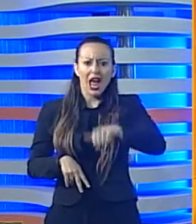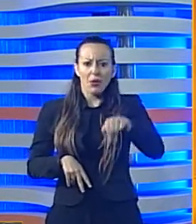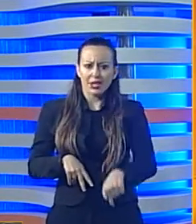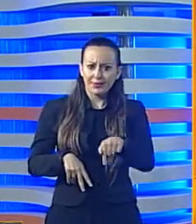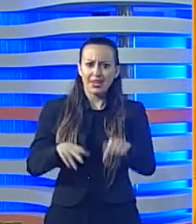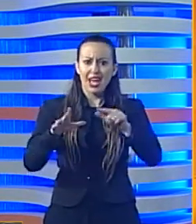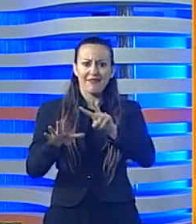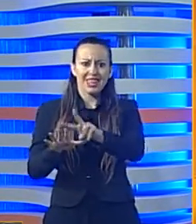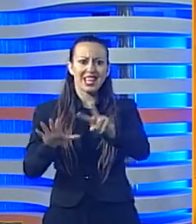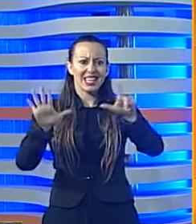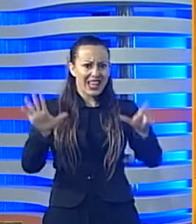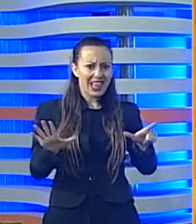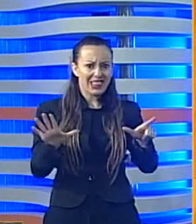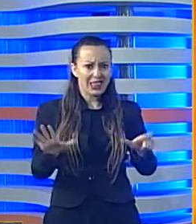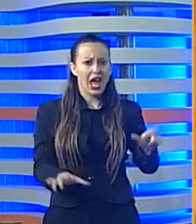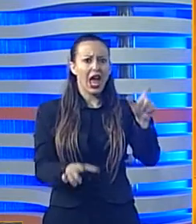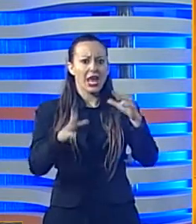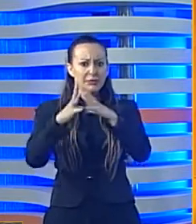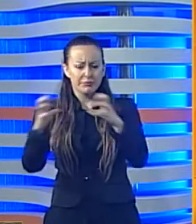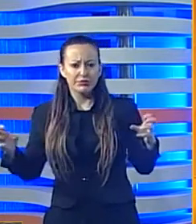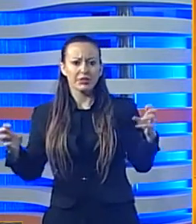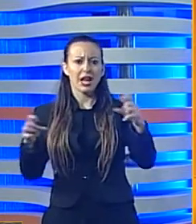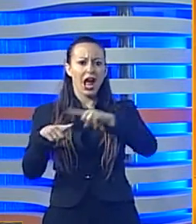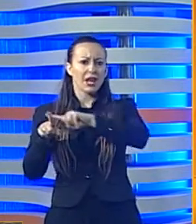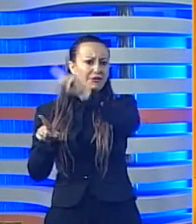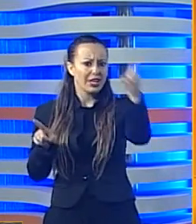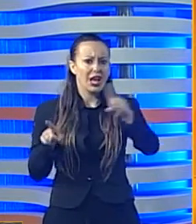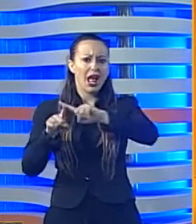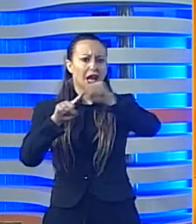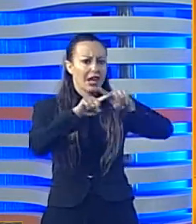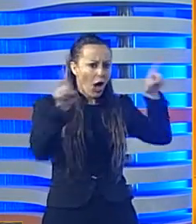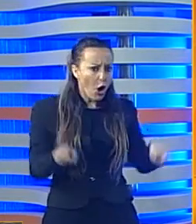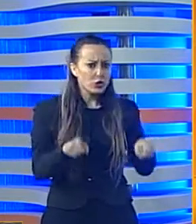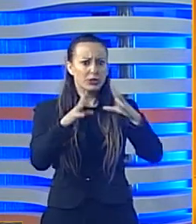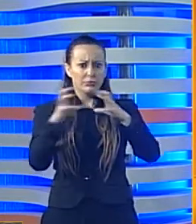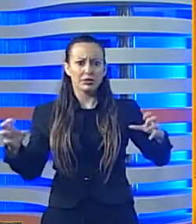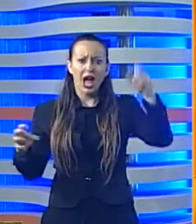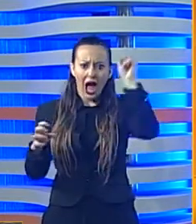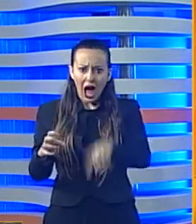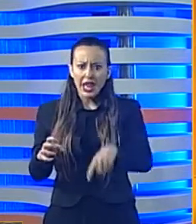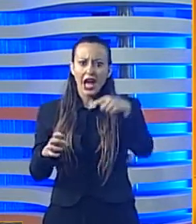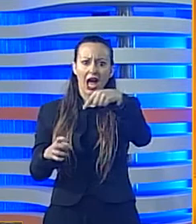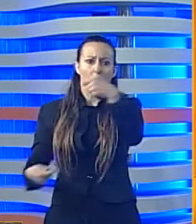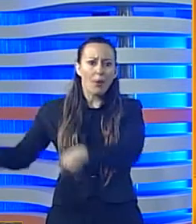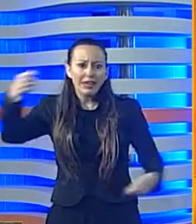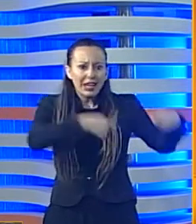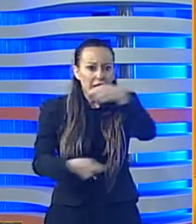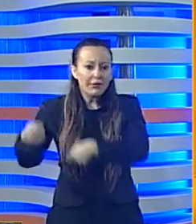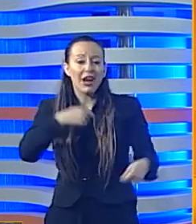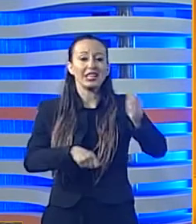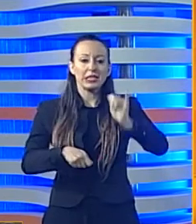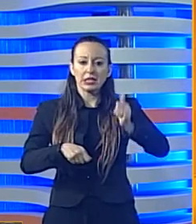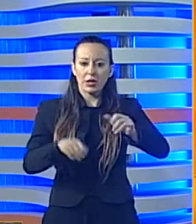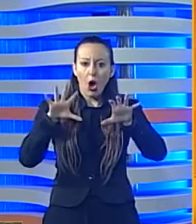negozi e anche a cooperative che si occupano dei richiedenti asilo. Sette società riconducibili